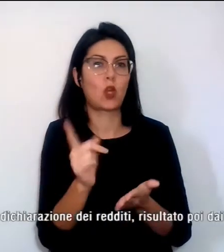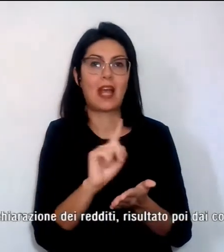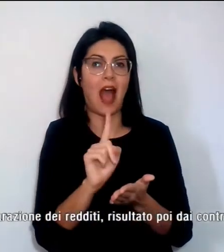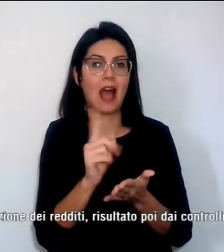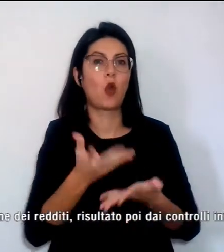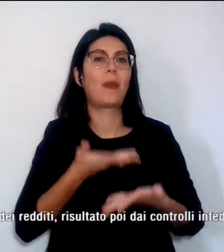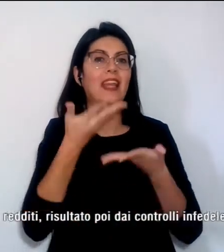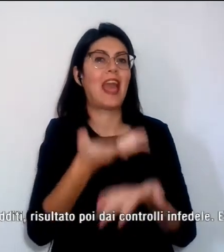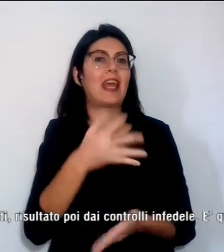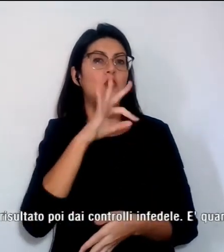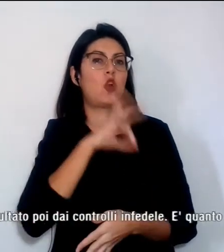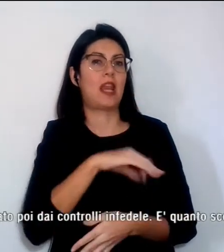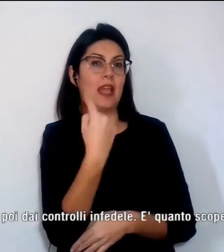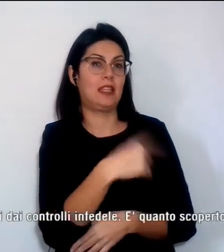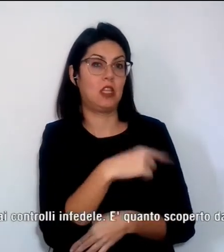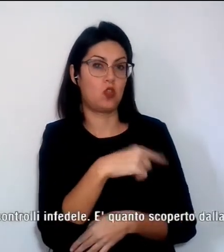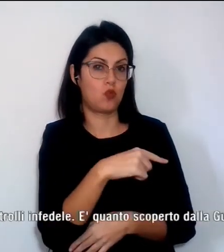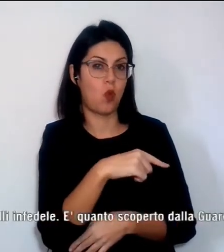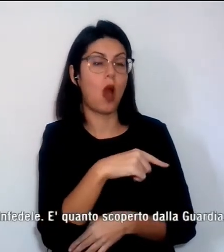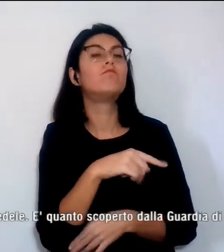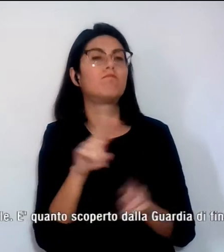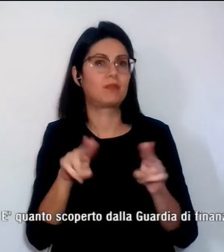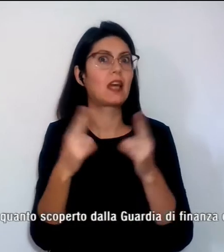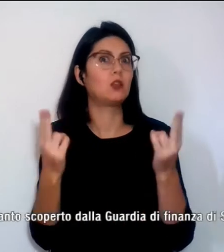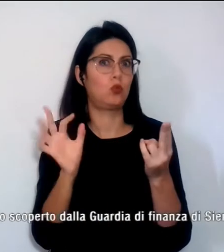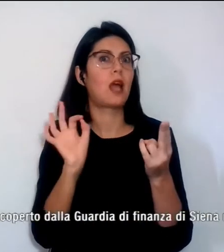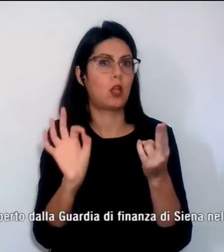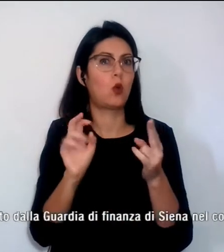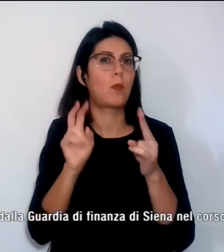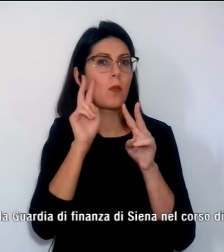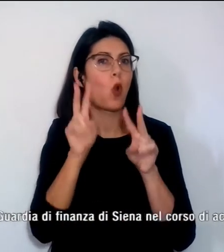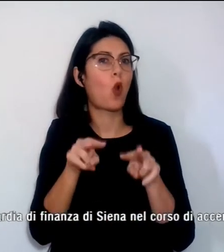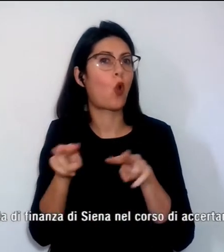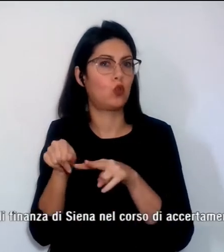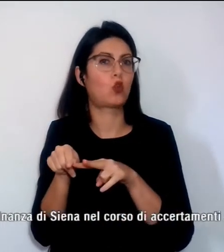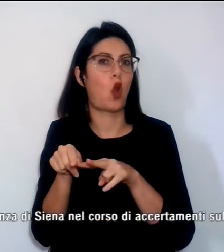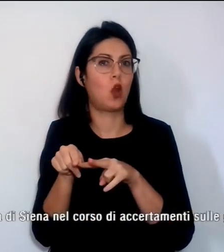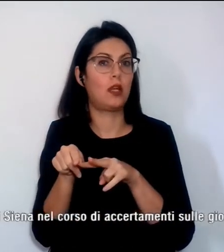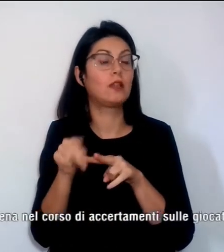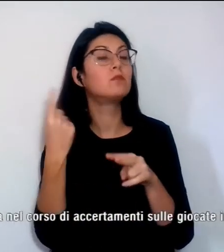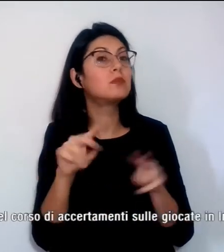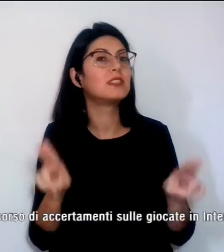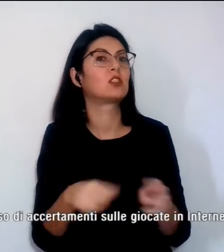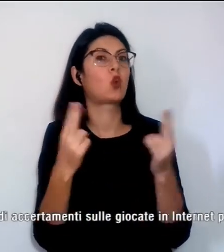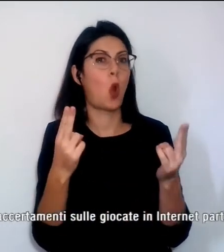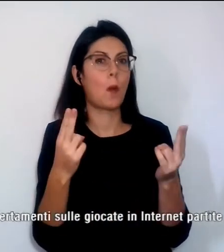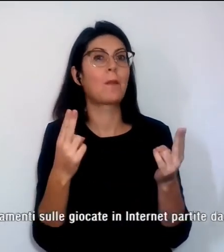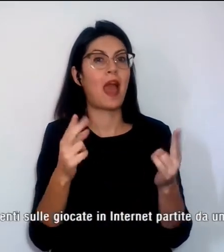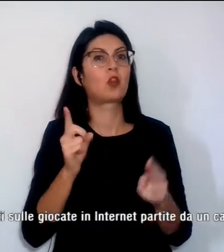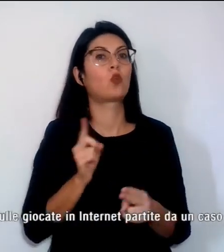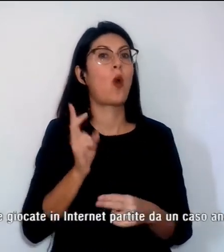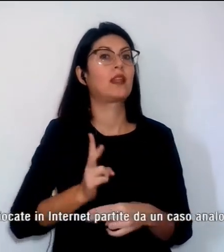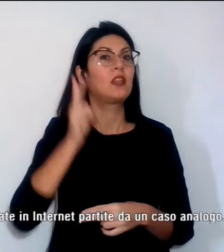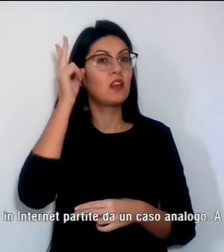redditi, risultato poi dai controlli infedele. E' quanto scoperto dalla Guardia di